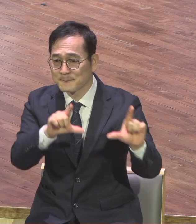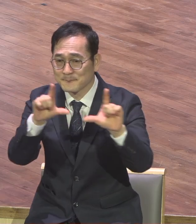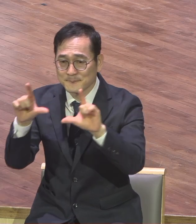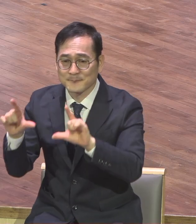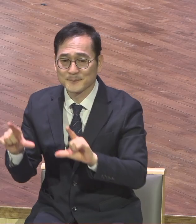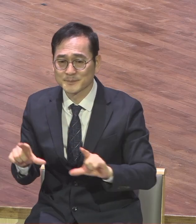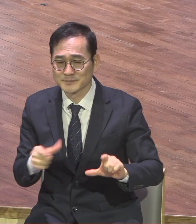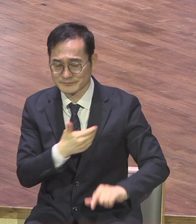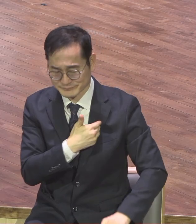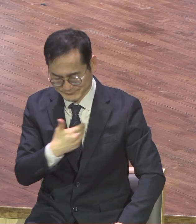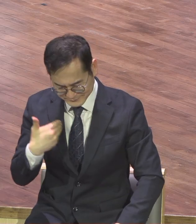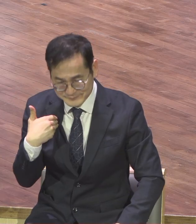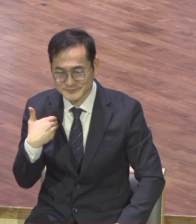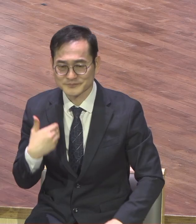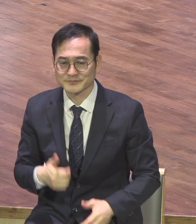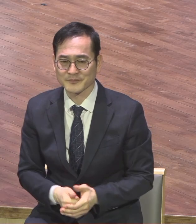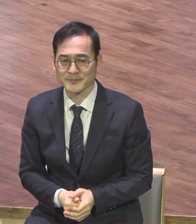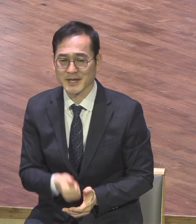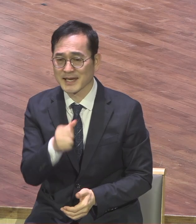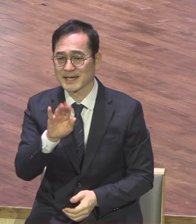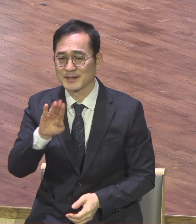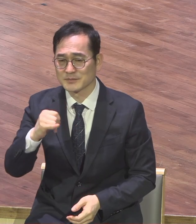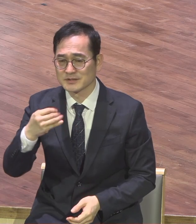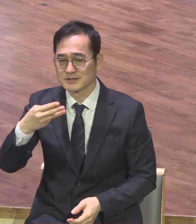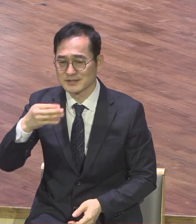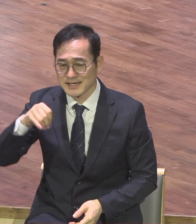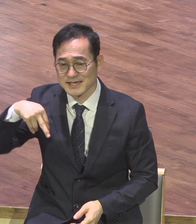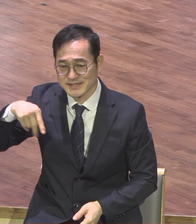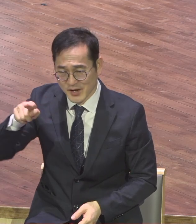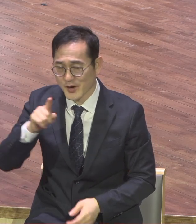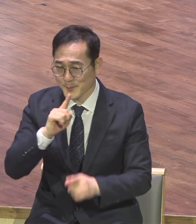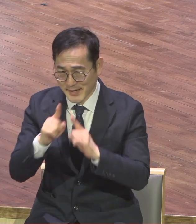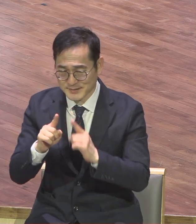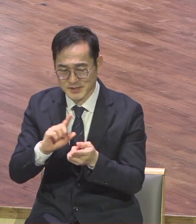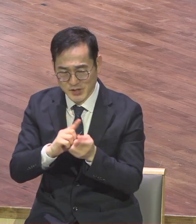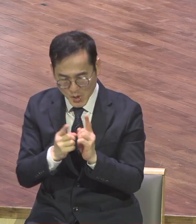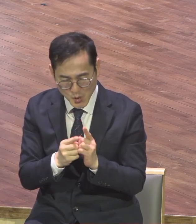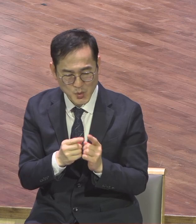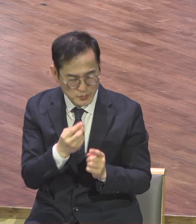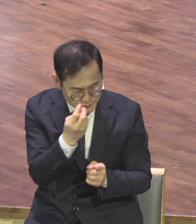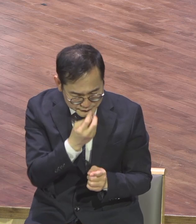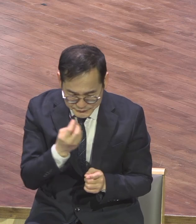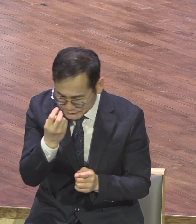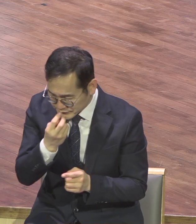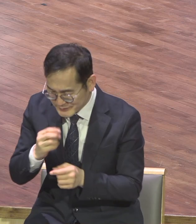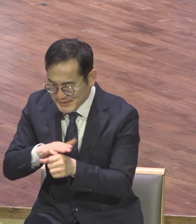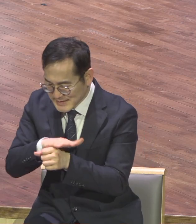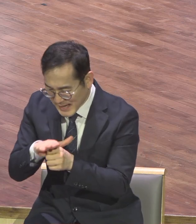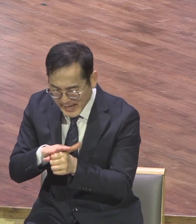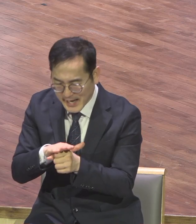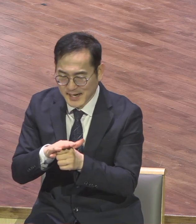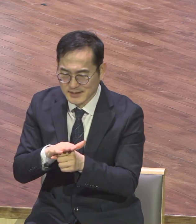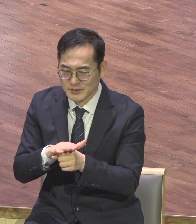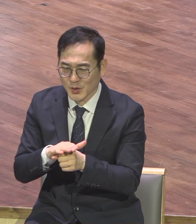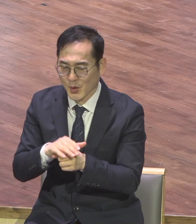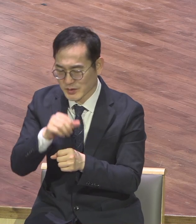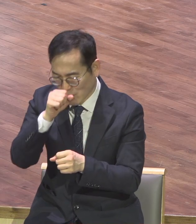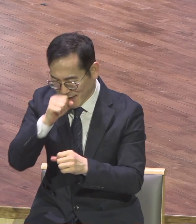시브리 10장 24절로 25절에 보면 서로 돌아보아 사랑과 선행을 격려하며 모의기를 피하는 어떤